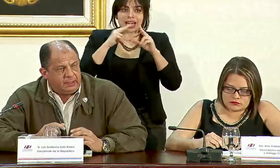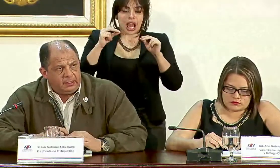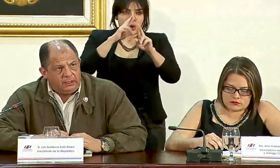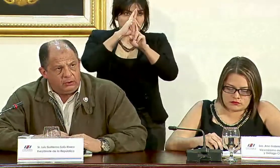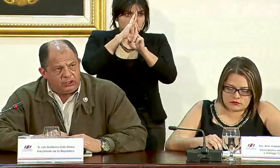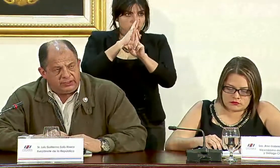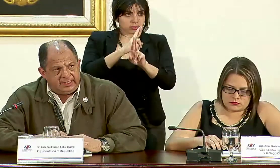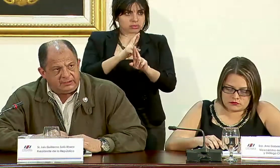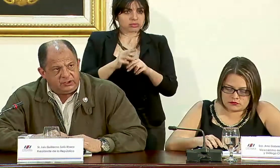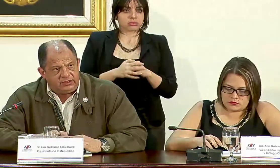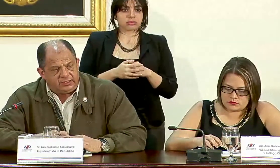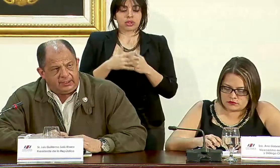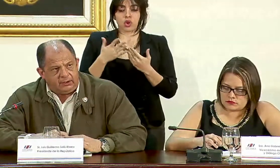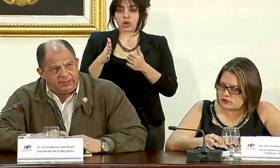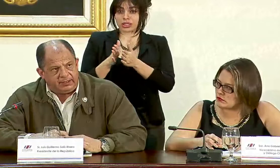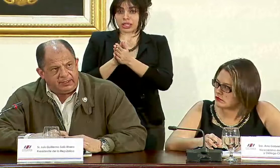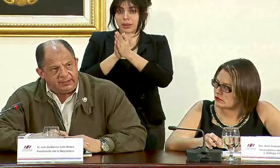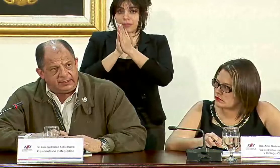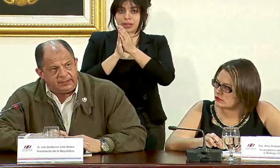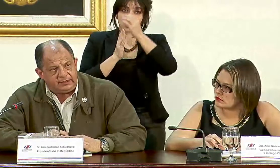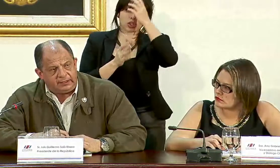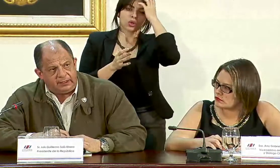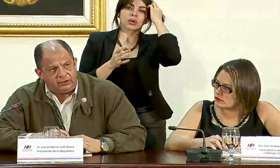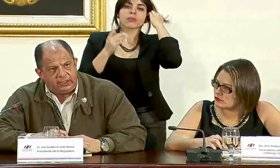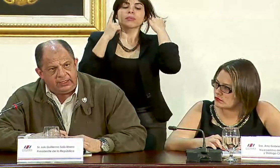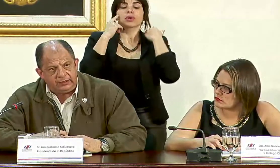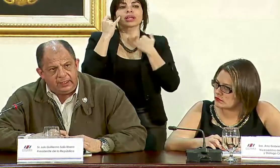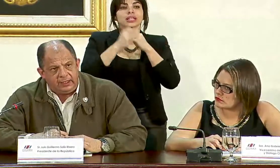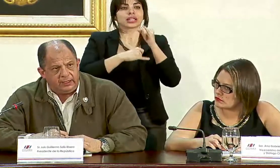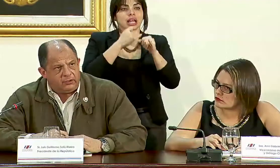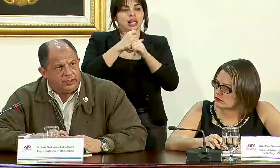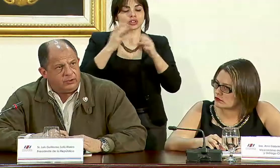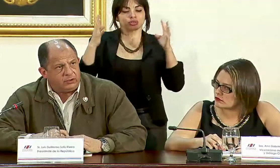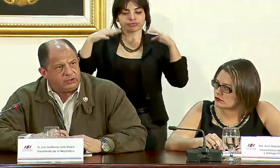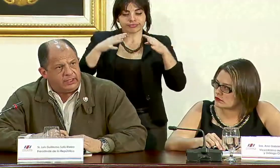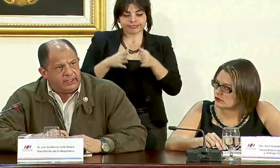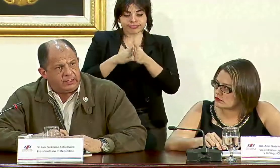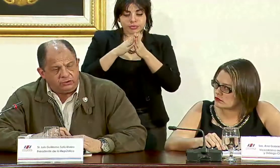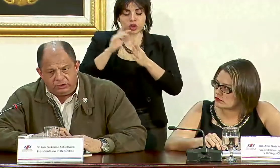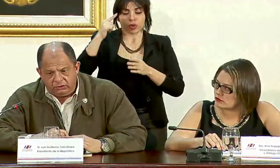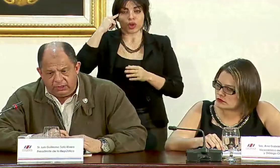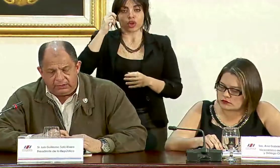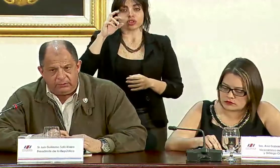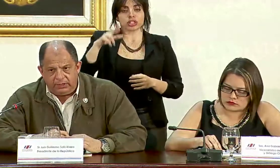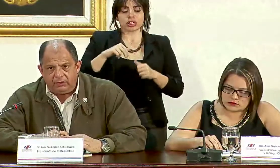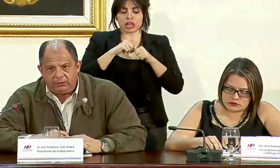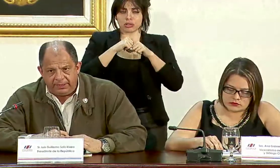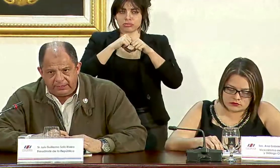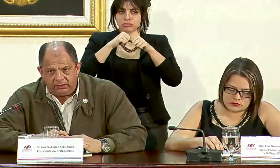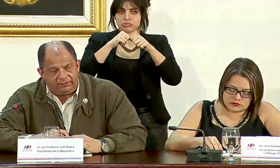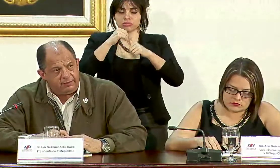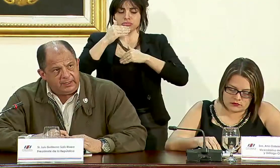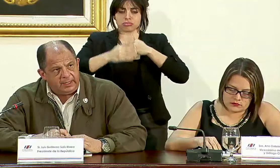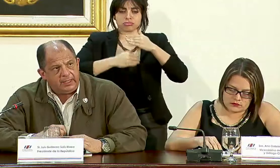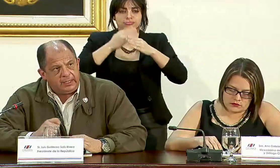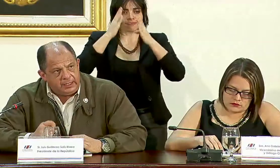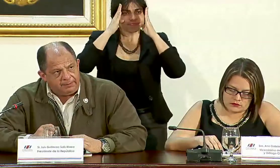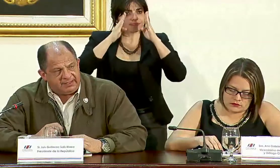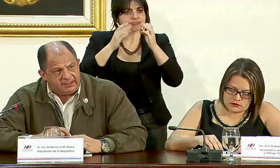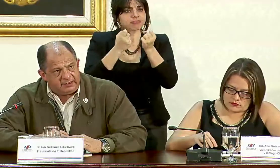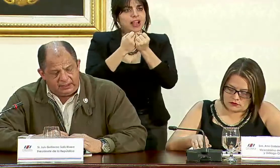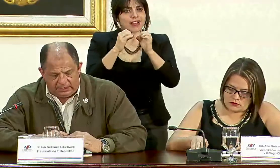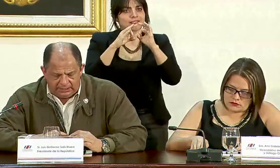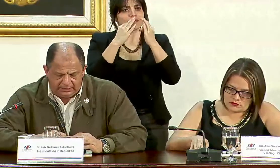respete lo que se le ha solicitado de parte de las instancias internacionales y el gobierno de Costa Rica continúa como digo acompañando a la familia